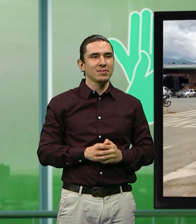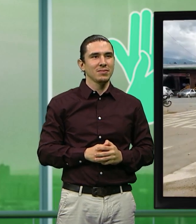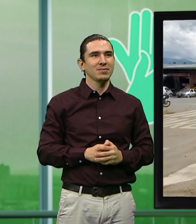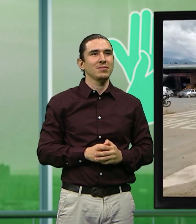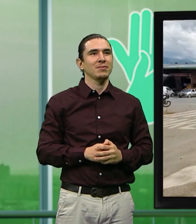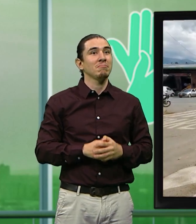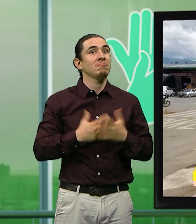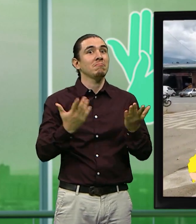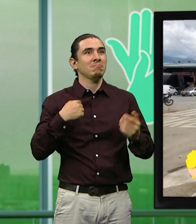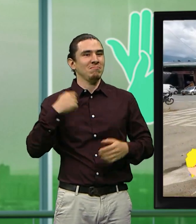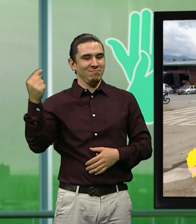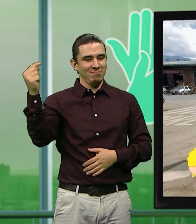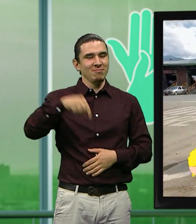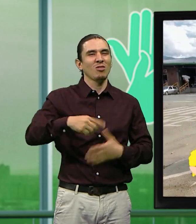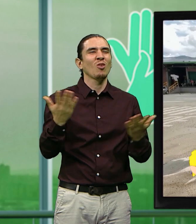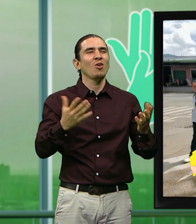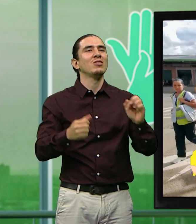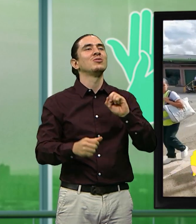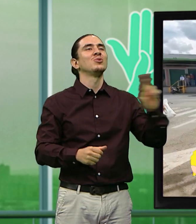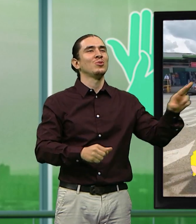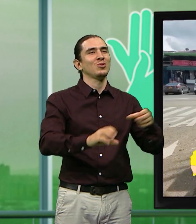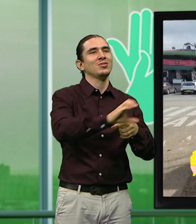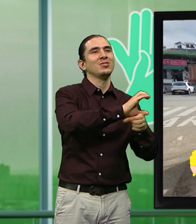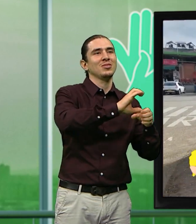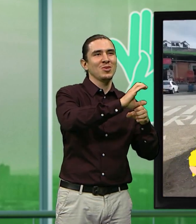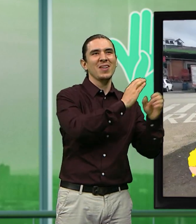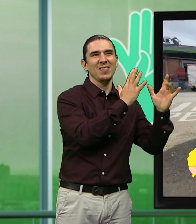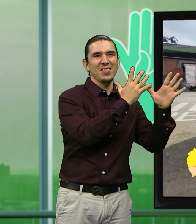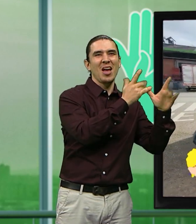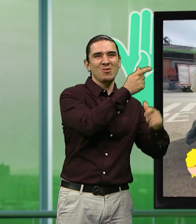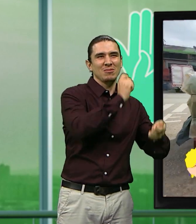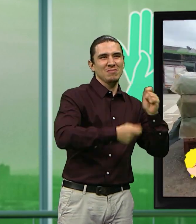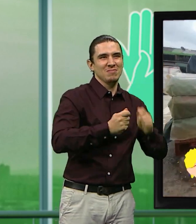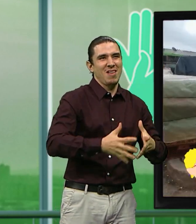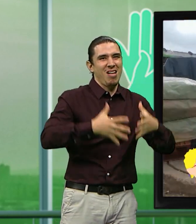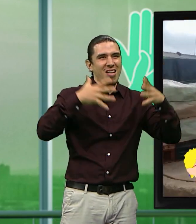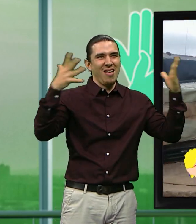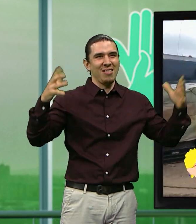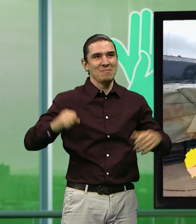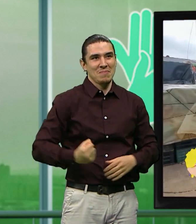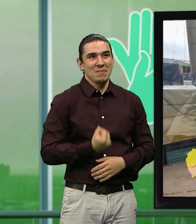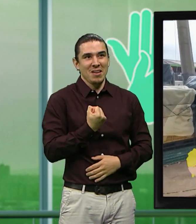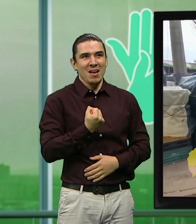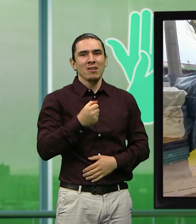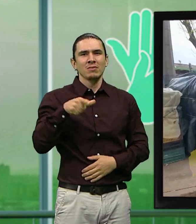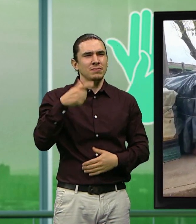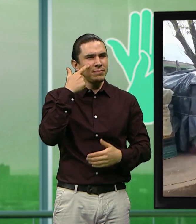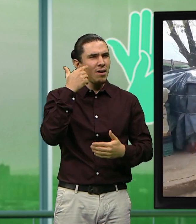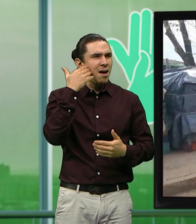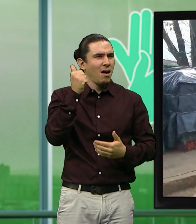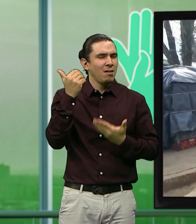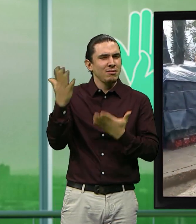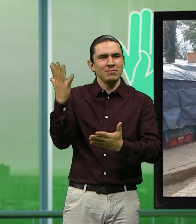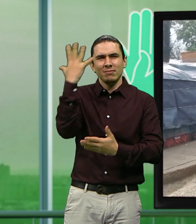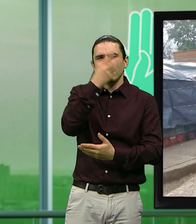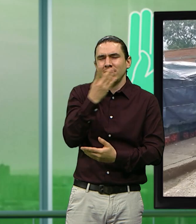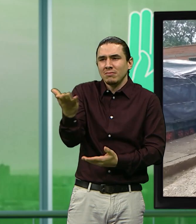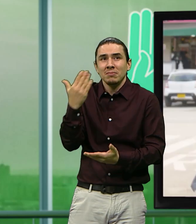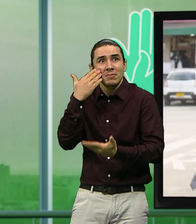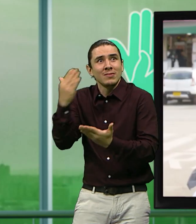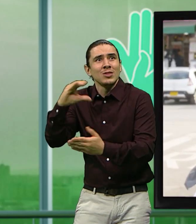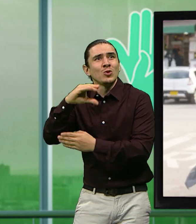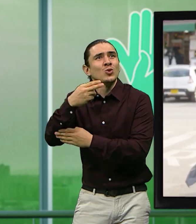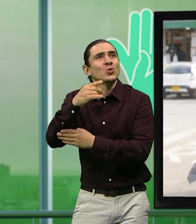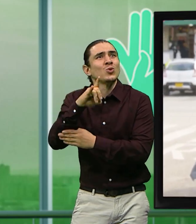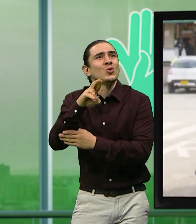Me vine para el sur de la ciudad, para la mayorista, a conocer esta maravilla de mujer que vende unas